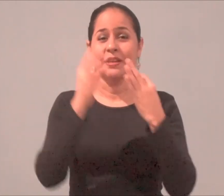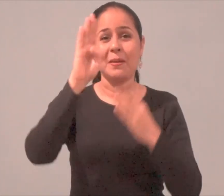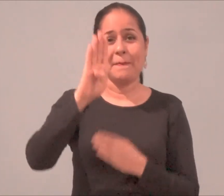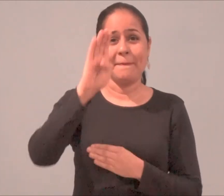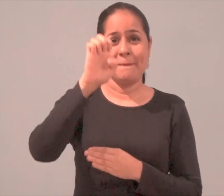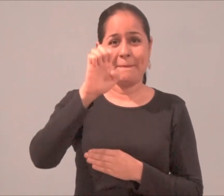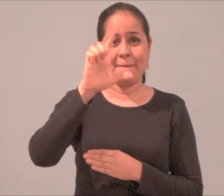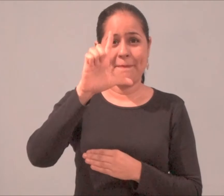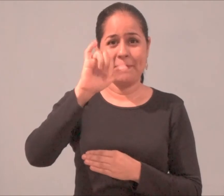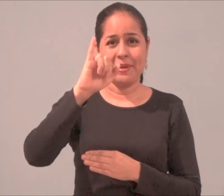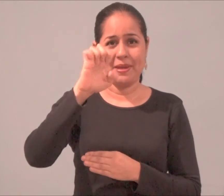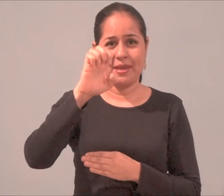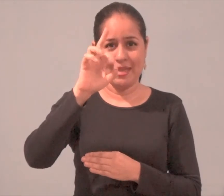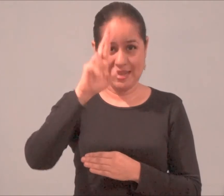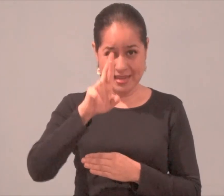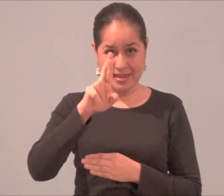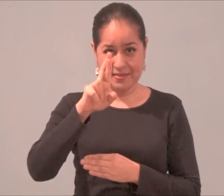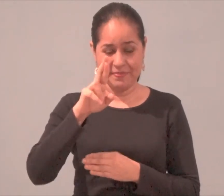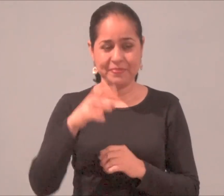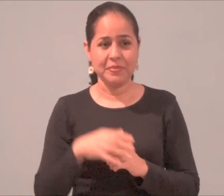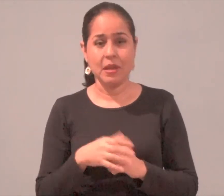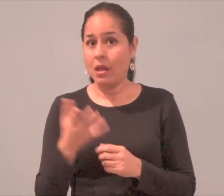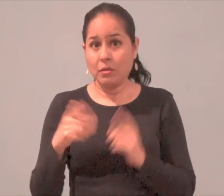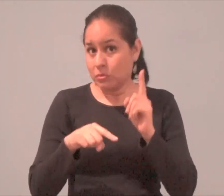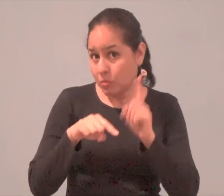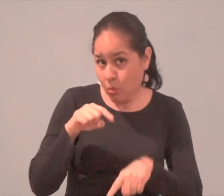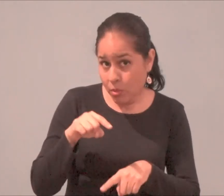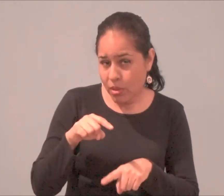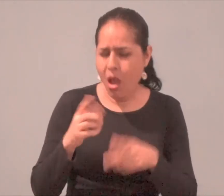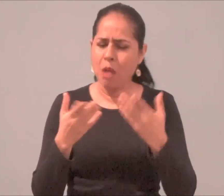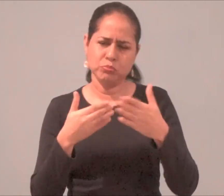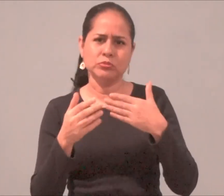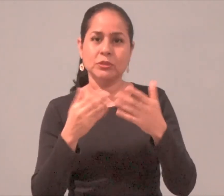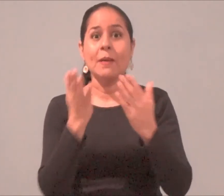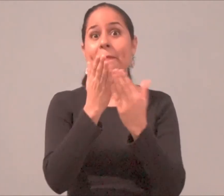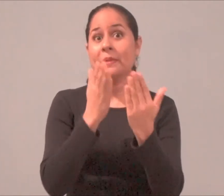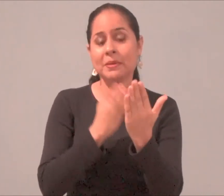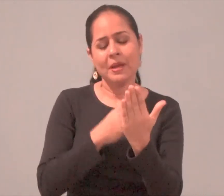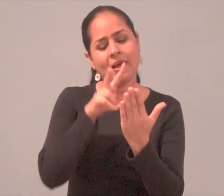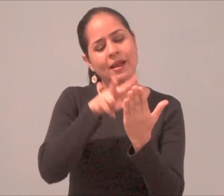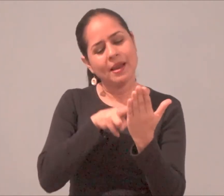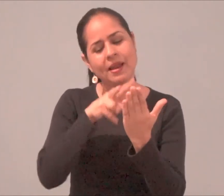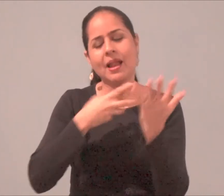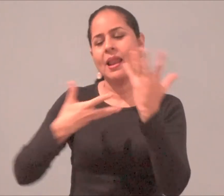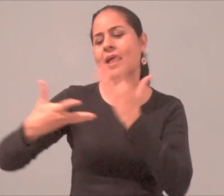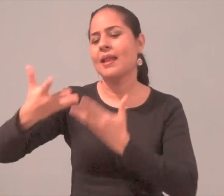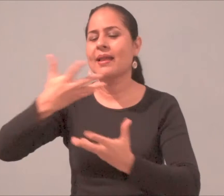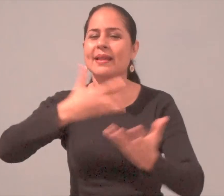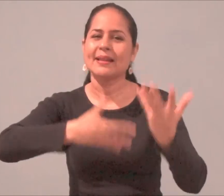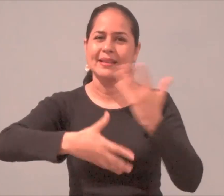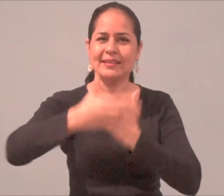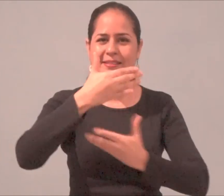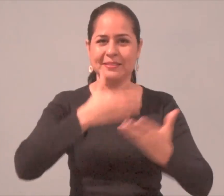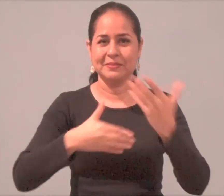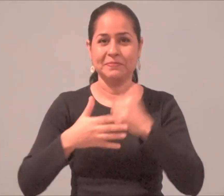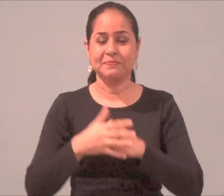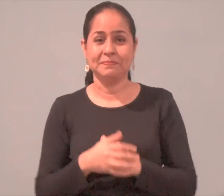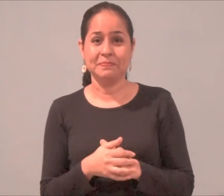Comparte el Evangelio con ellos Si no es posible Ver la película En un espacio familiar Que los